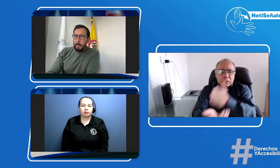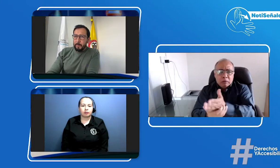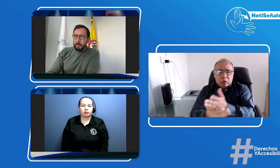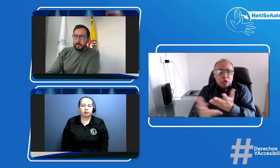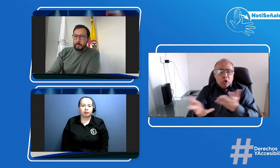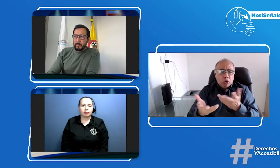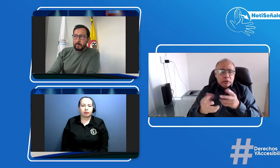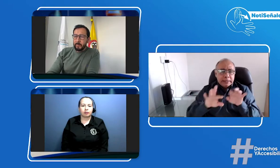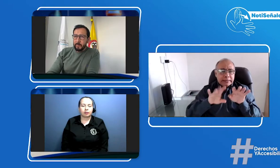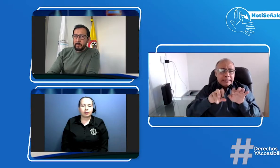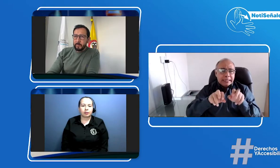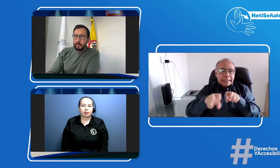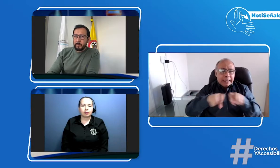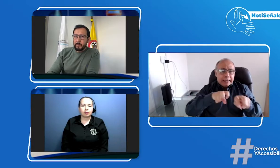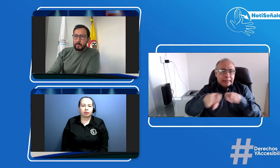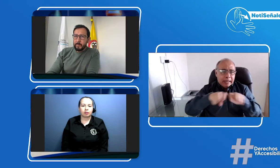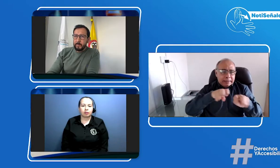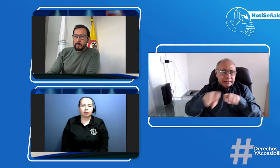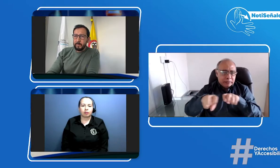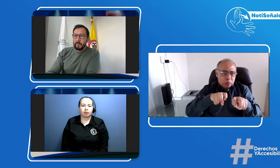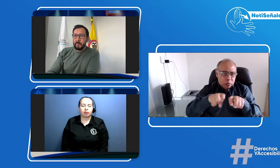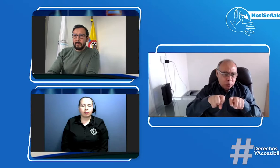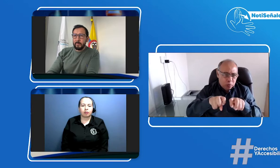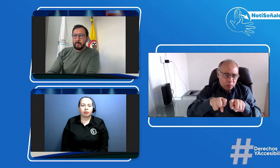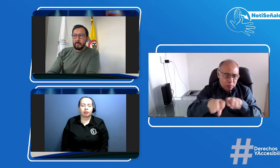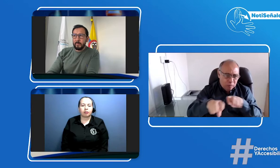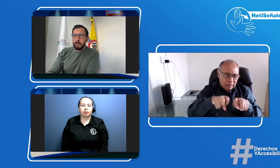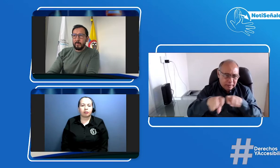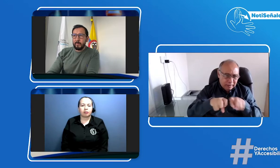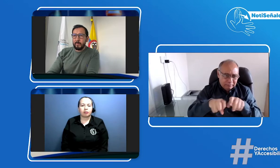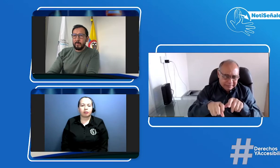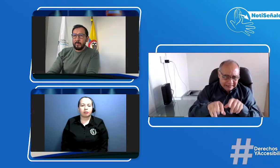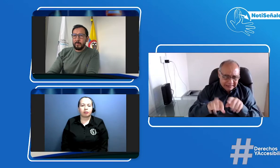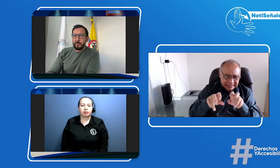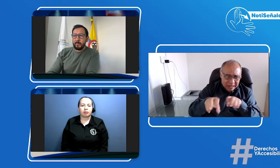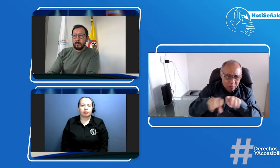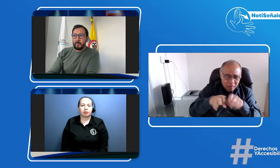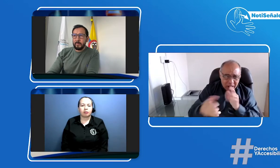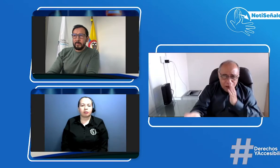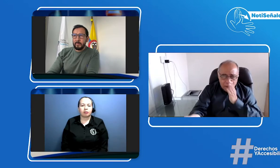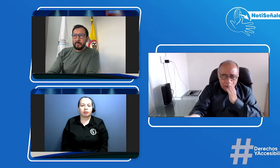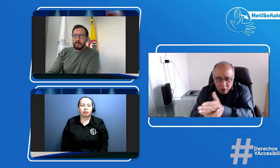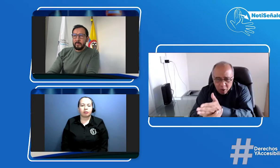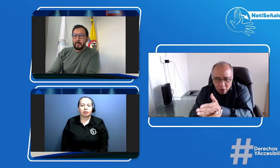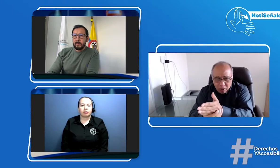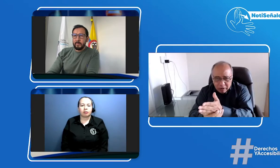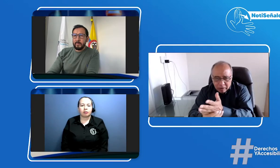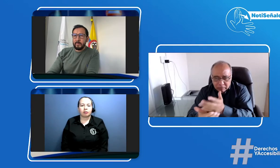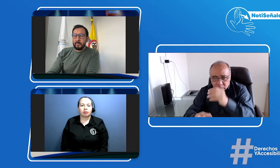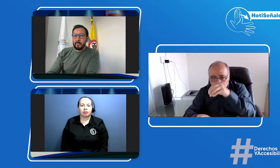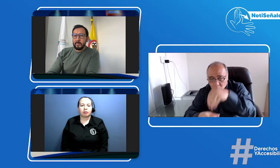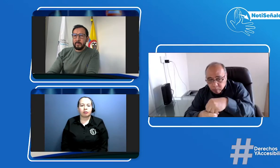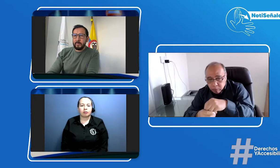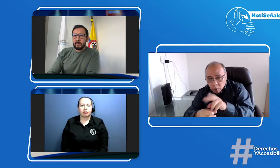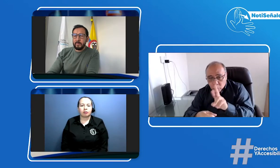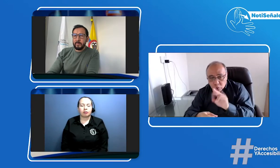algunos inmediatamente se acercaron a la Secretaría de Movilidad o Secretaría de Transporte según corresponda se